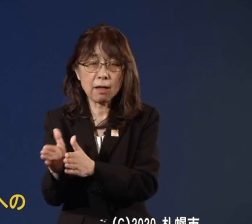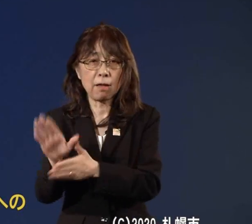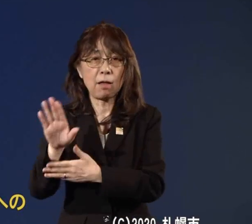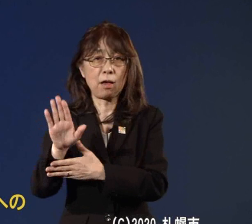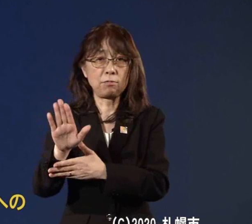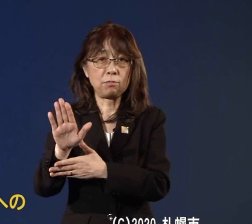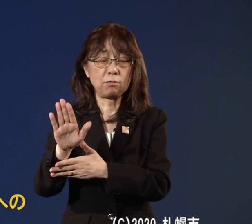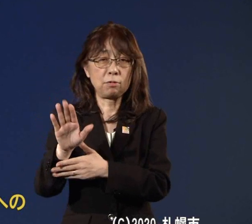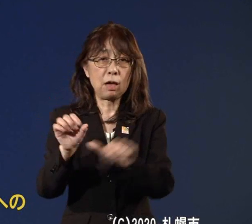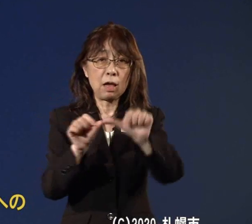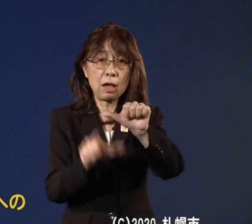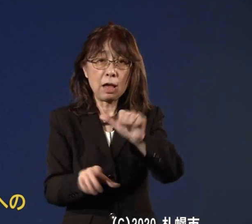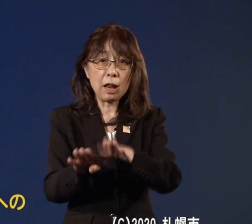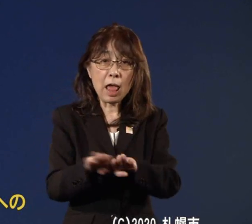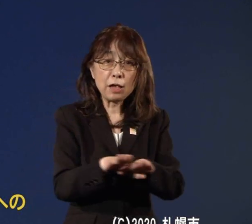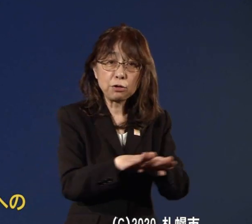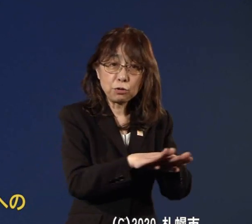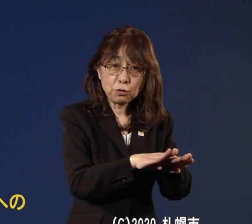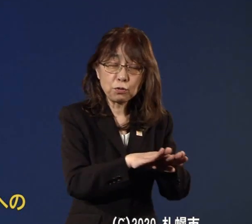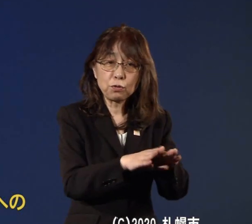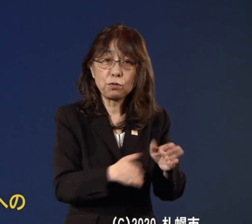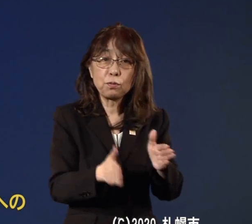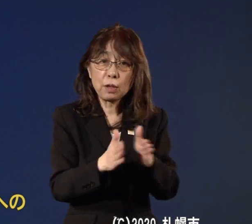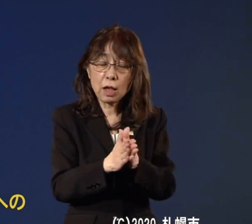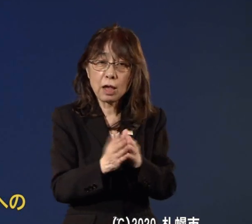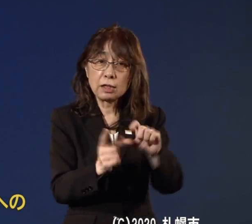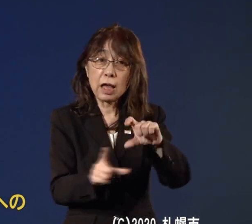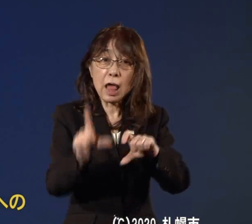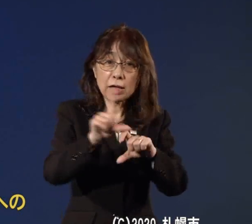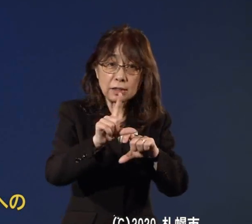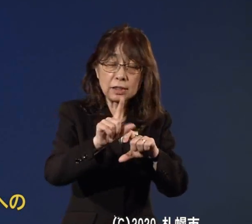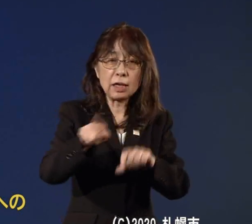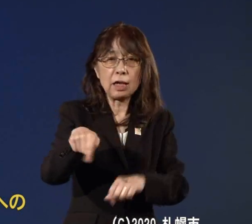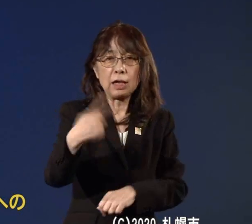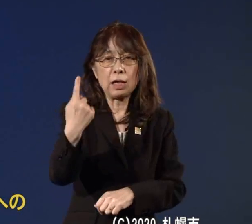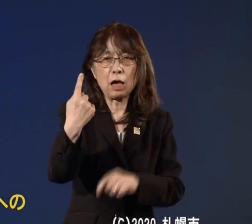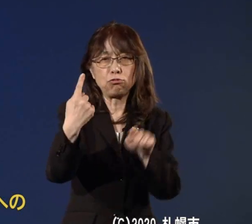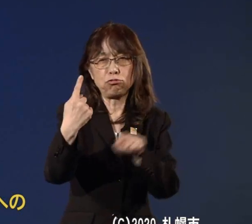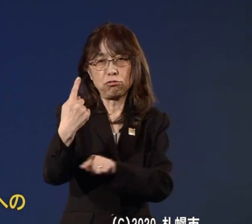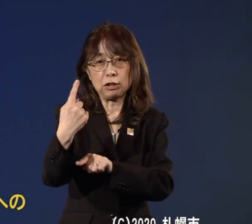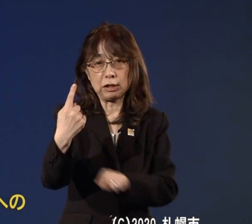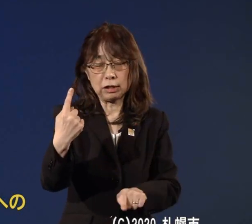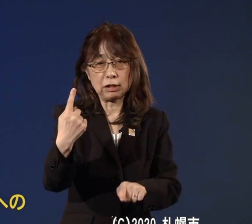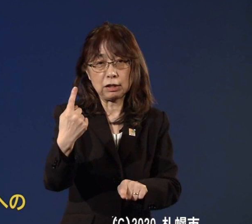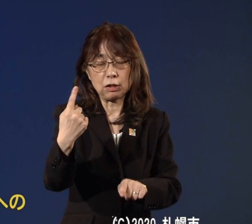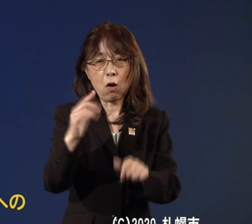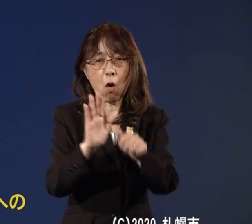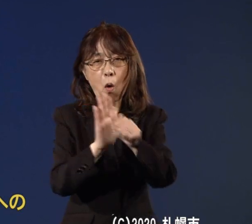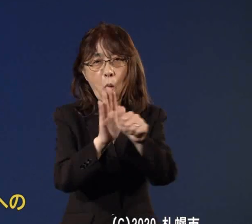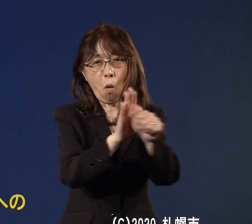100人ほどの職員の応援体制をとっていきたいというふうに思っております